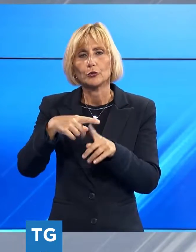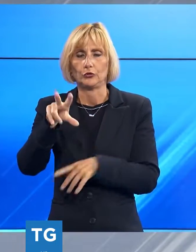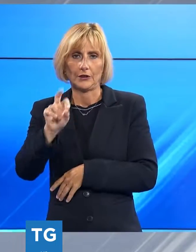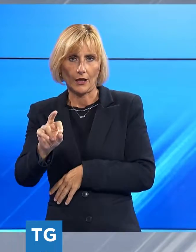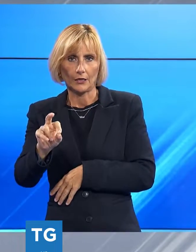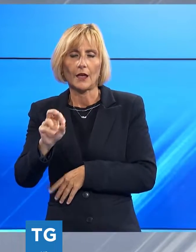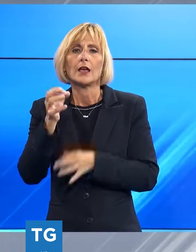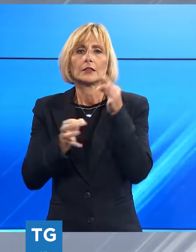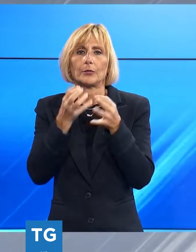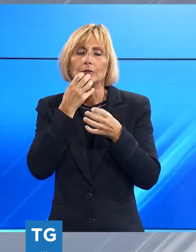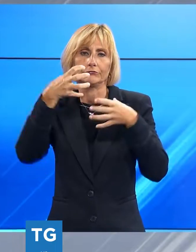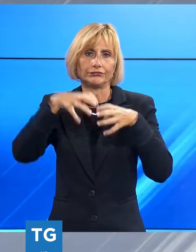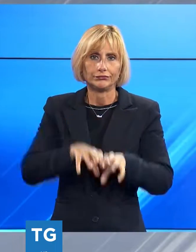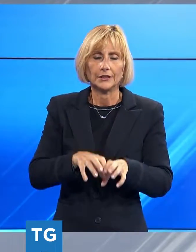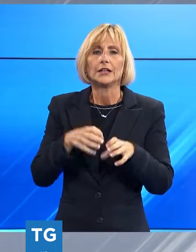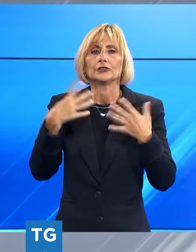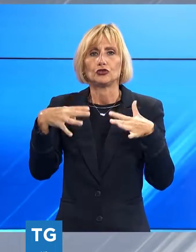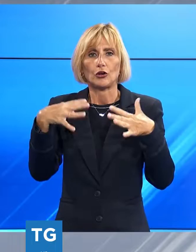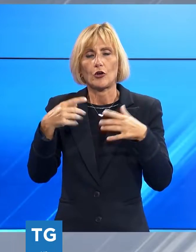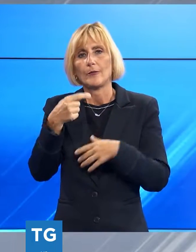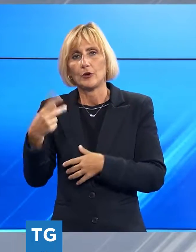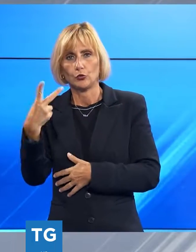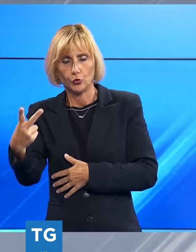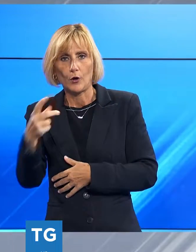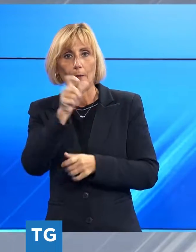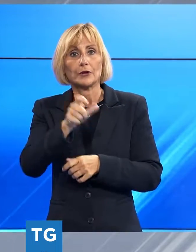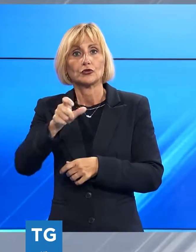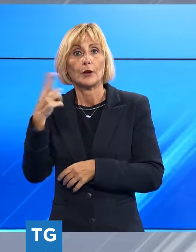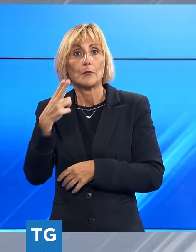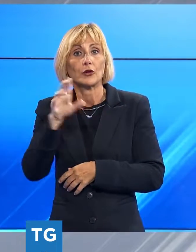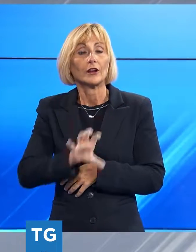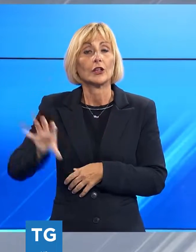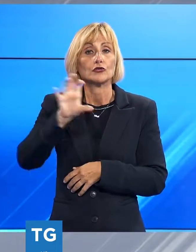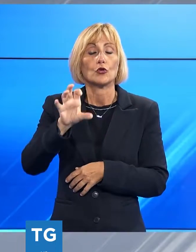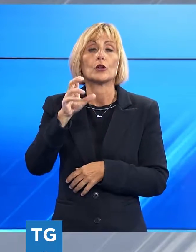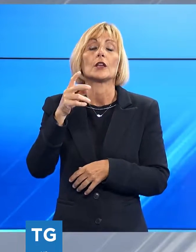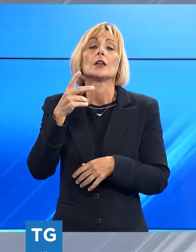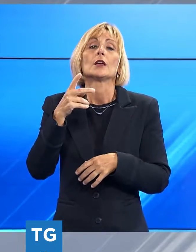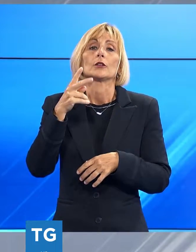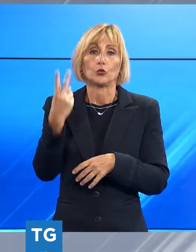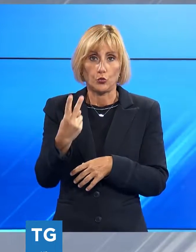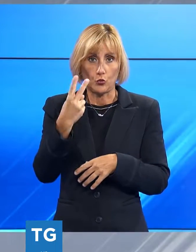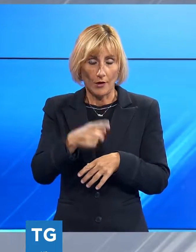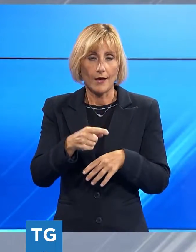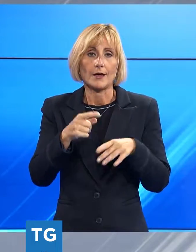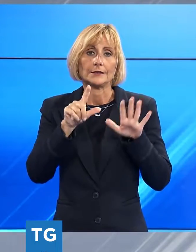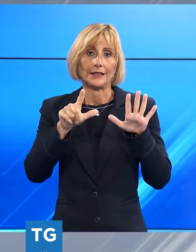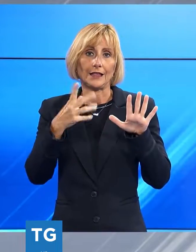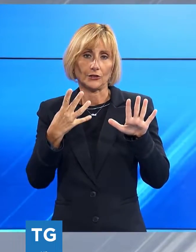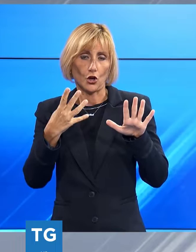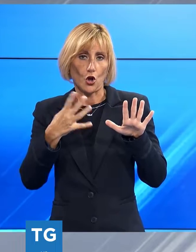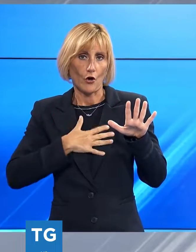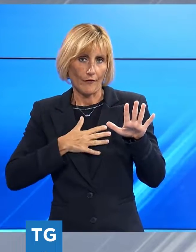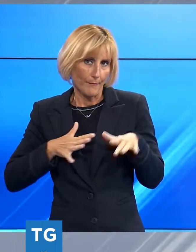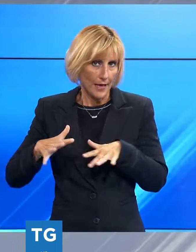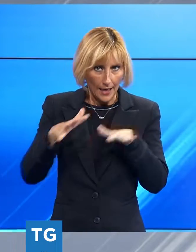terapie intensive, 19 meno 2. Sei decessi in regione, con un'età media superiore ai 79 anni. Nessuno in provincia di Lucca, dove